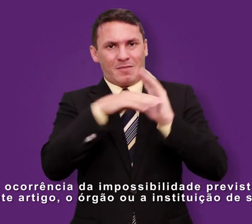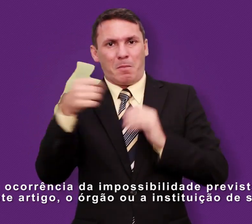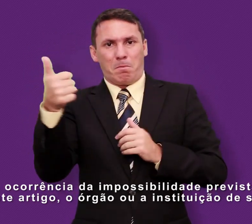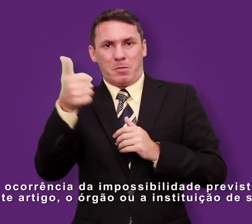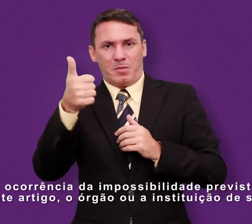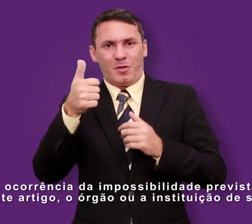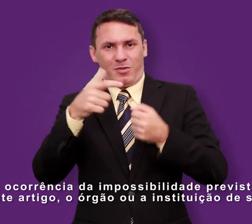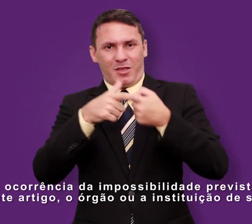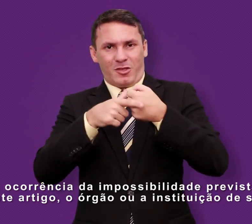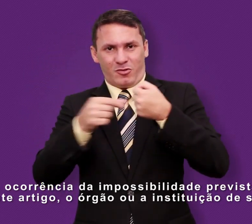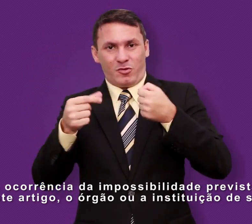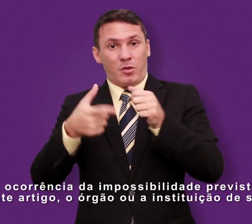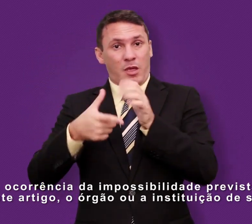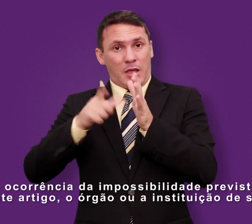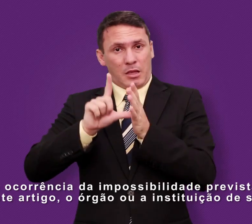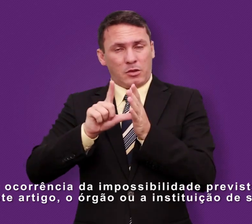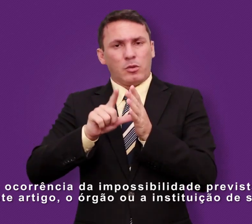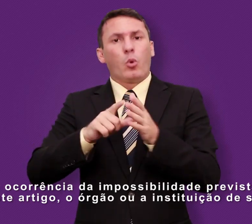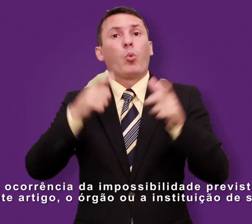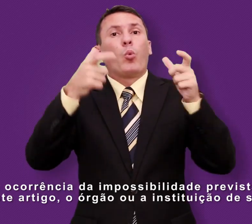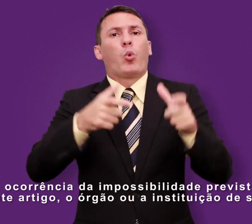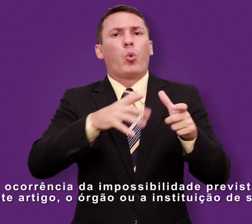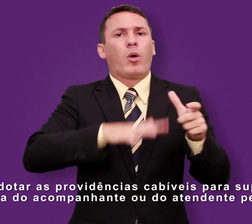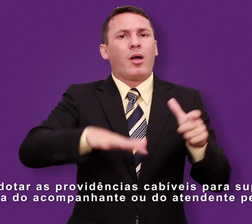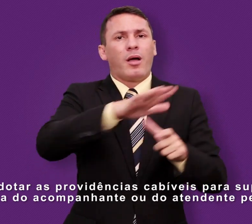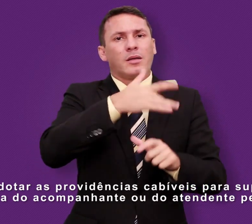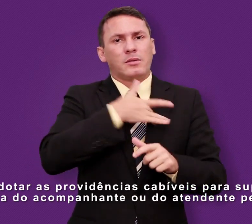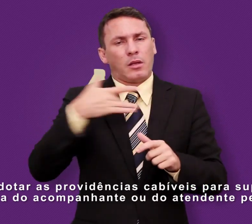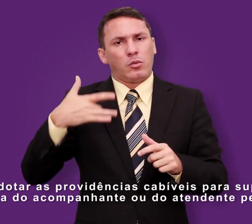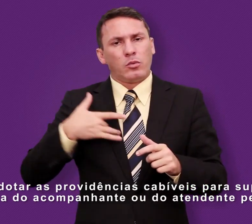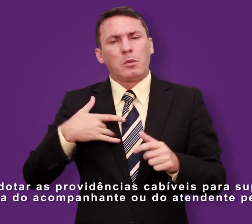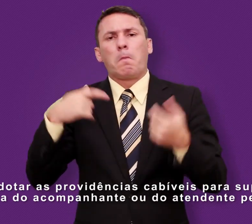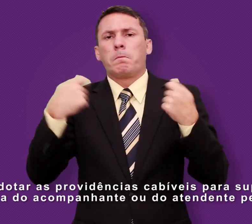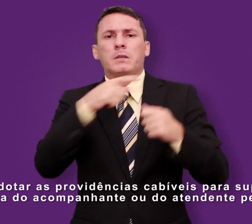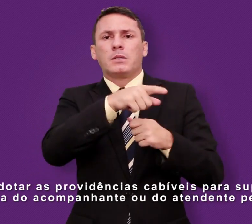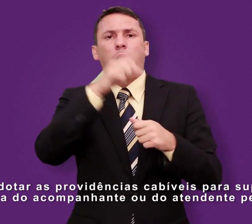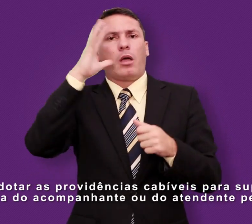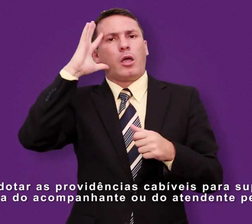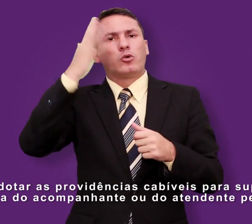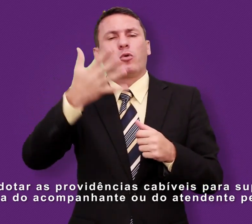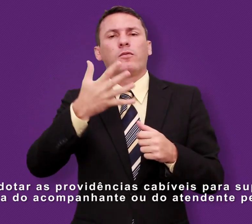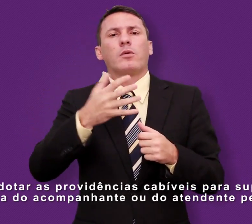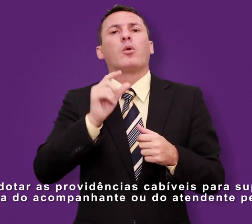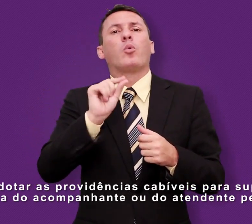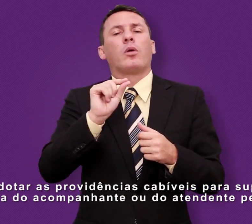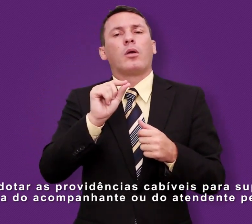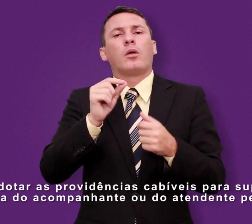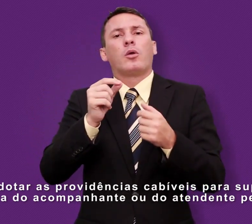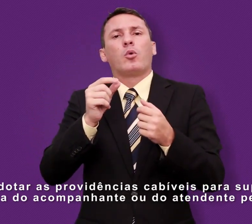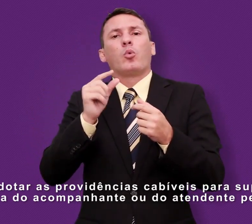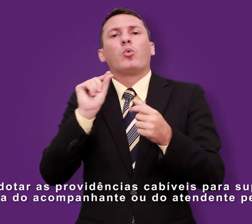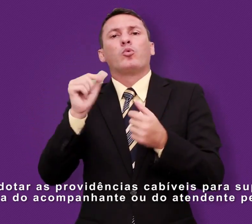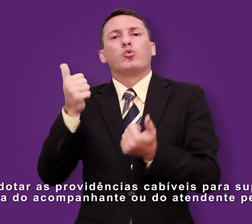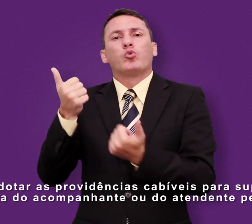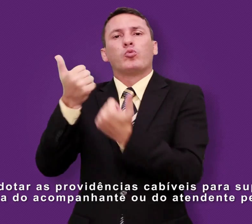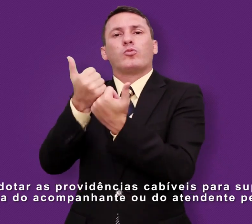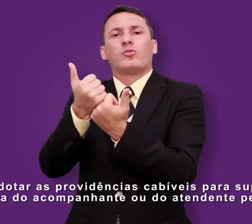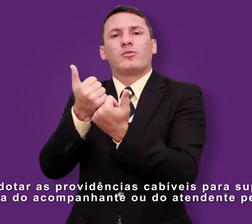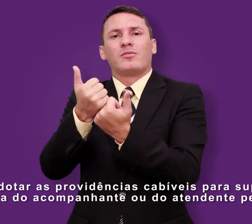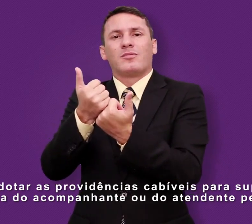o órgão ou à instituição de saúde deve adotar as providências cabíveis para suprir a ausência do acompanhante